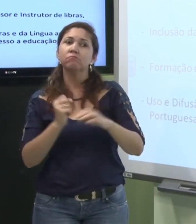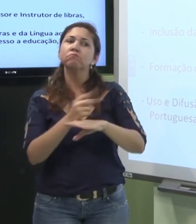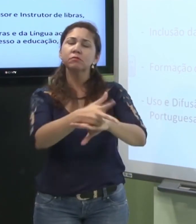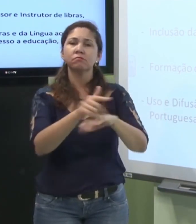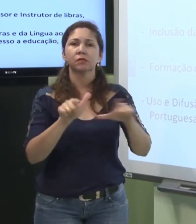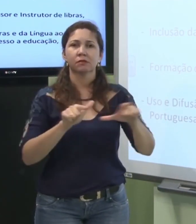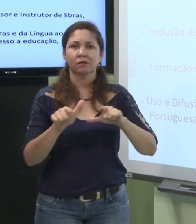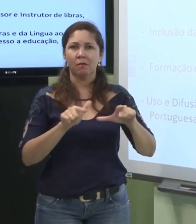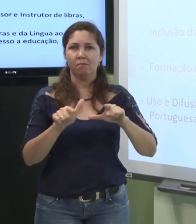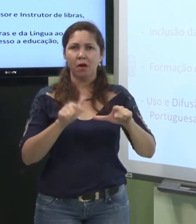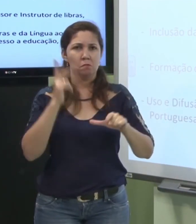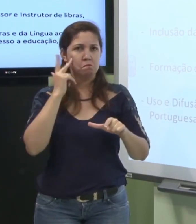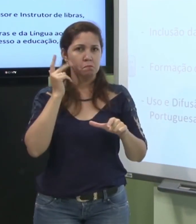médio ele pode trabalhar sim